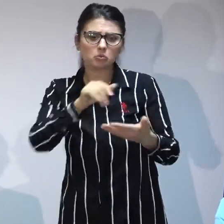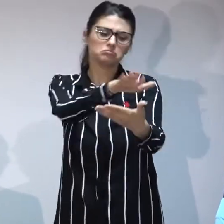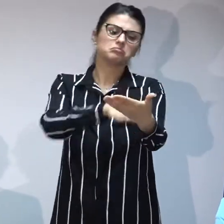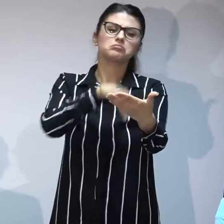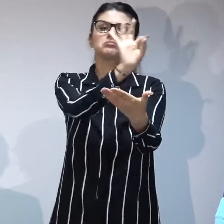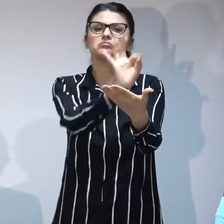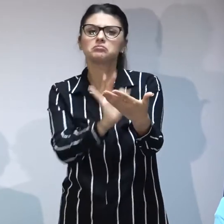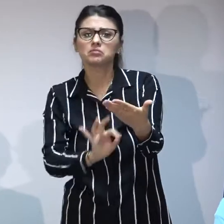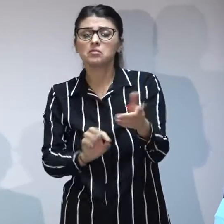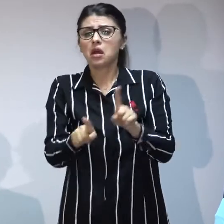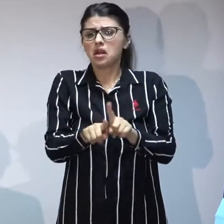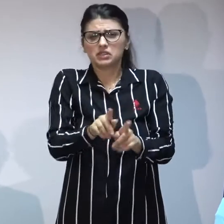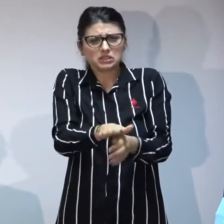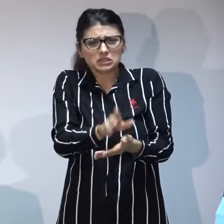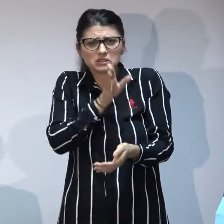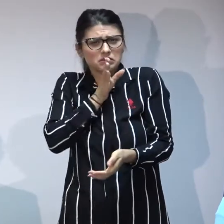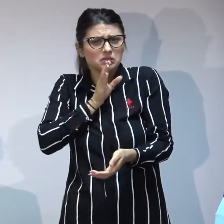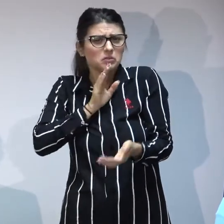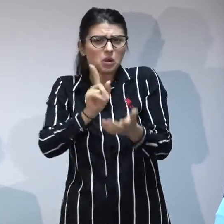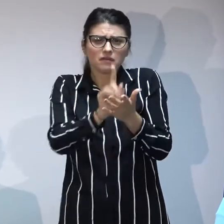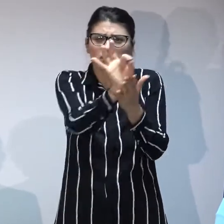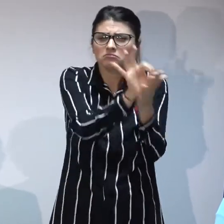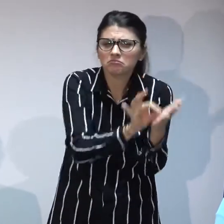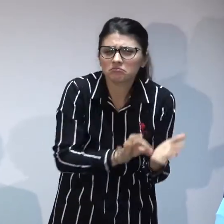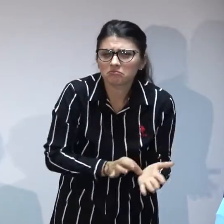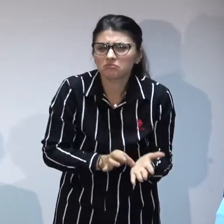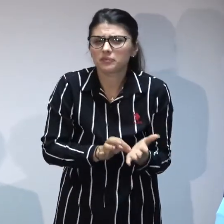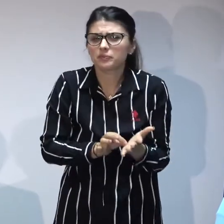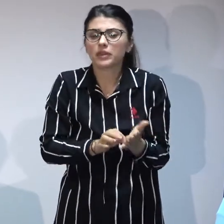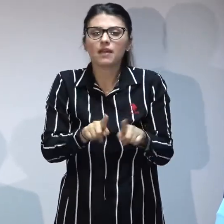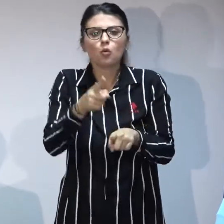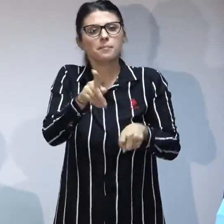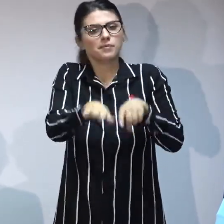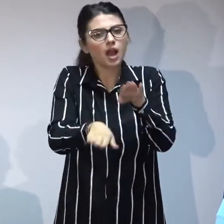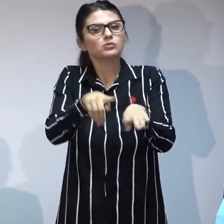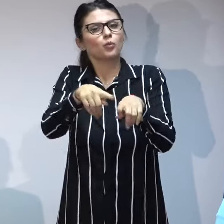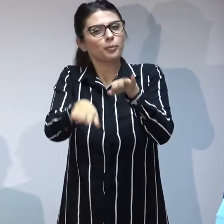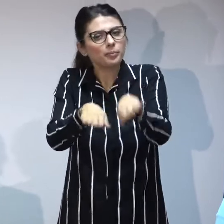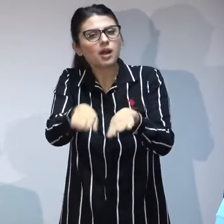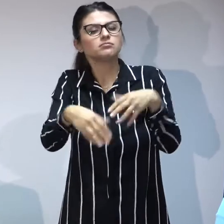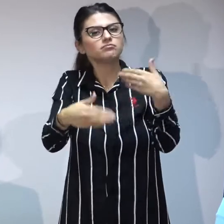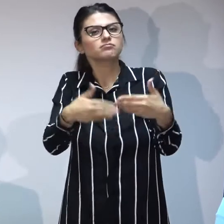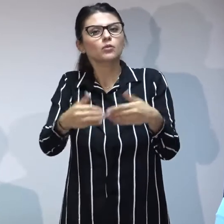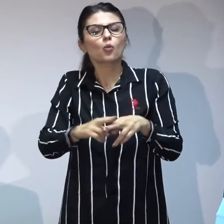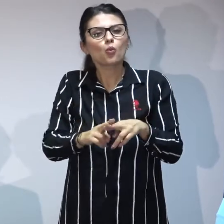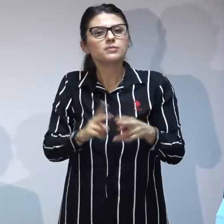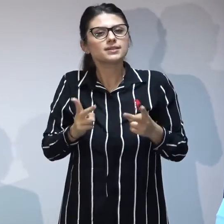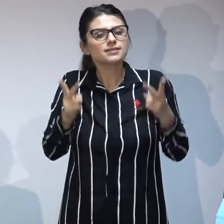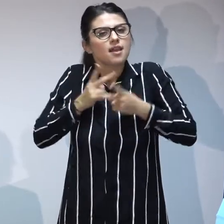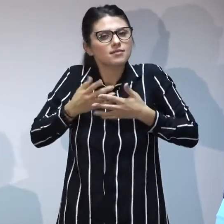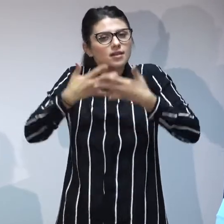pas cu pas și mai mult decât atât cum trebuie să înțelegi cazul fiecărui copil în parte și cum să